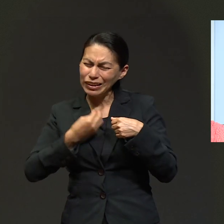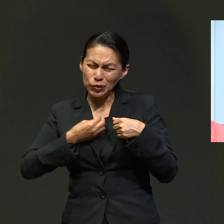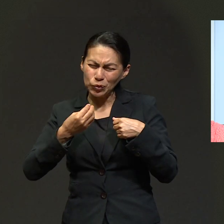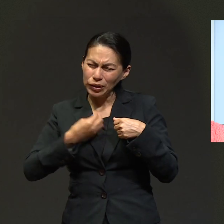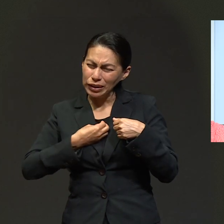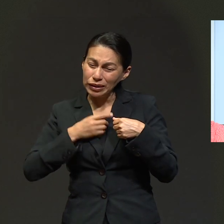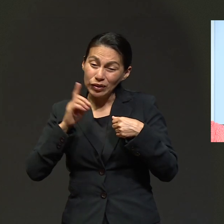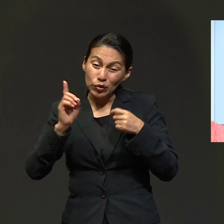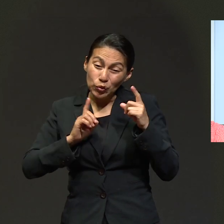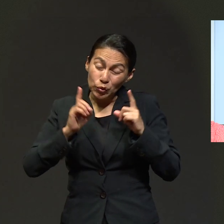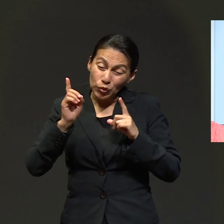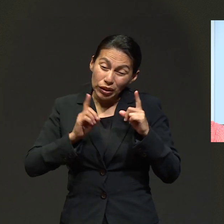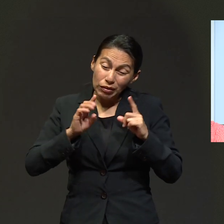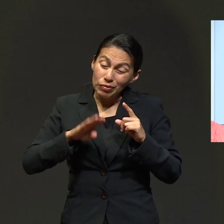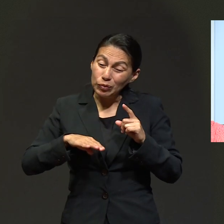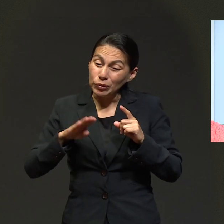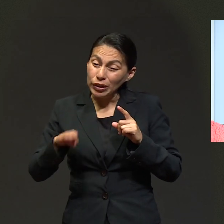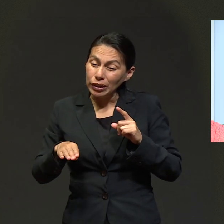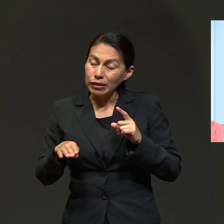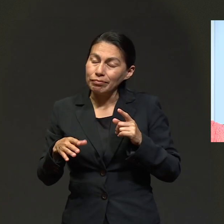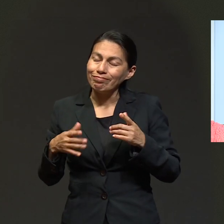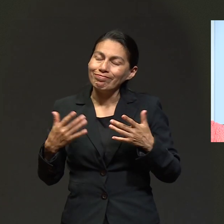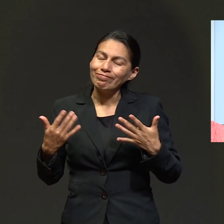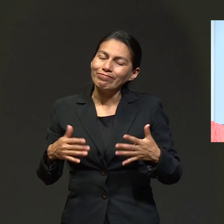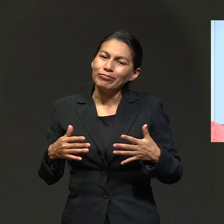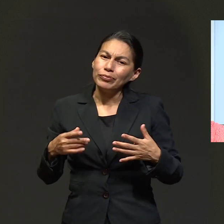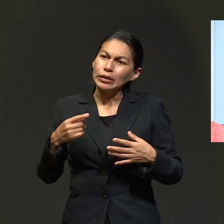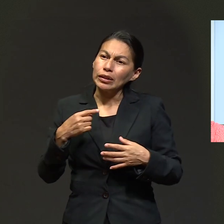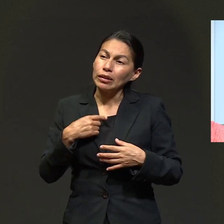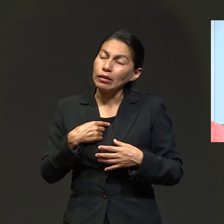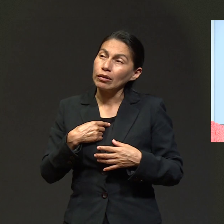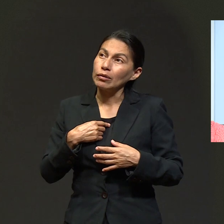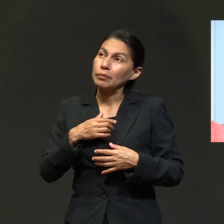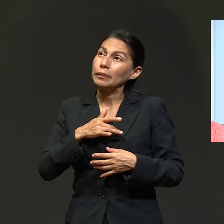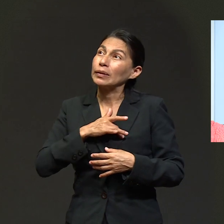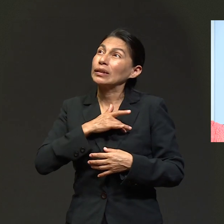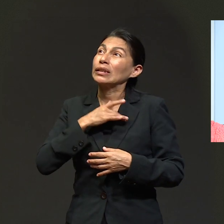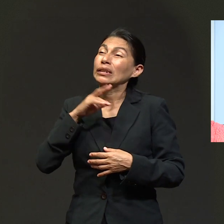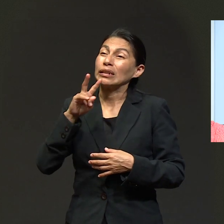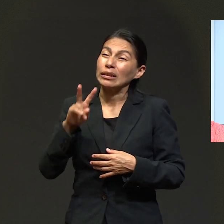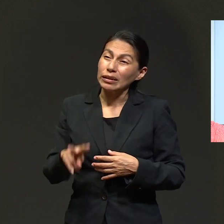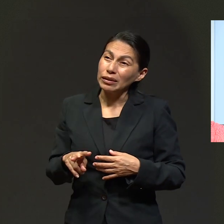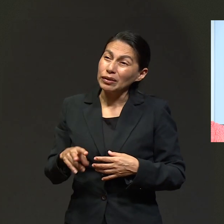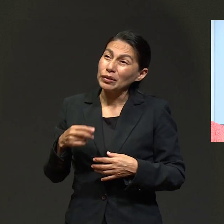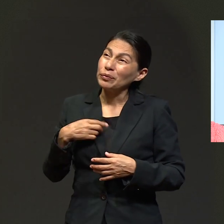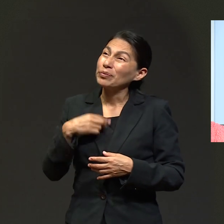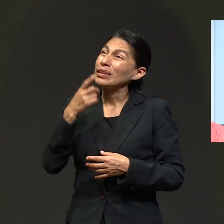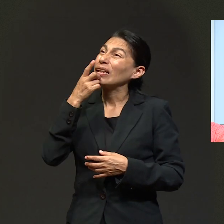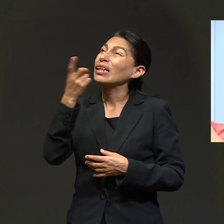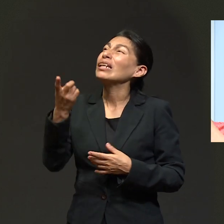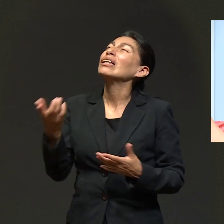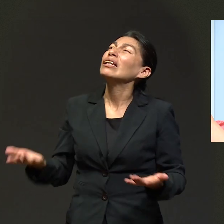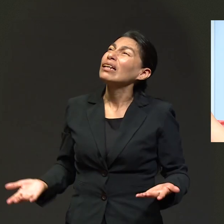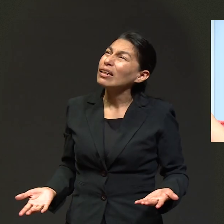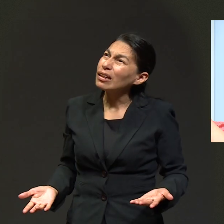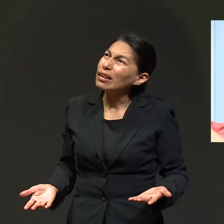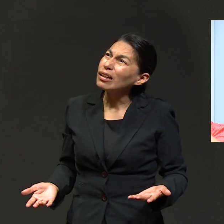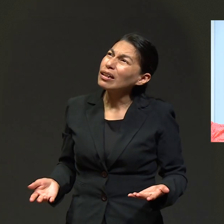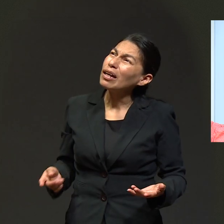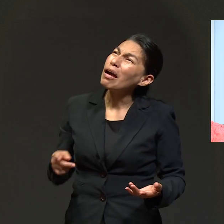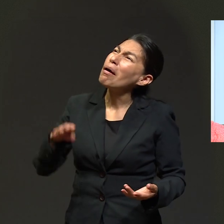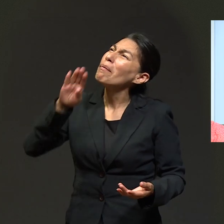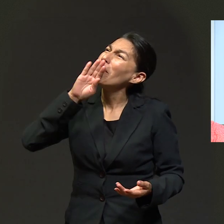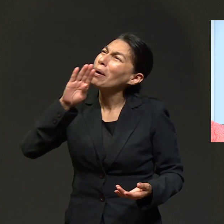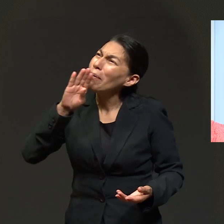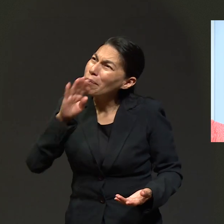que no sobreviva a la cirugía, me dijeron los doctores. Y yo voy a ser sincero, pastor, yo le reproché a Dios,